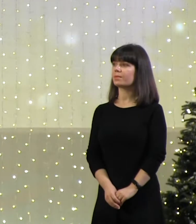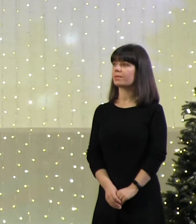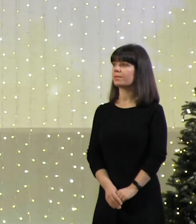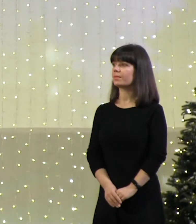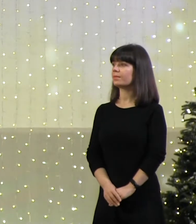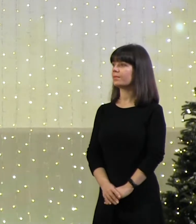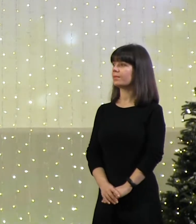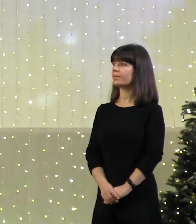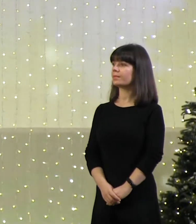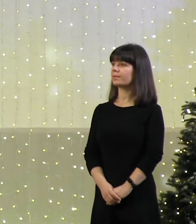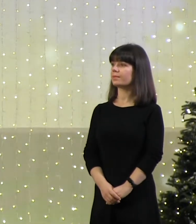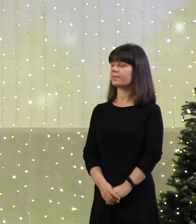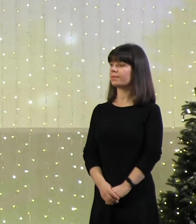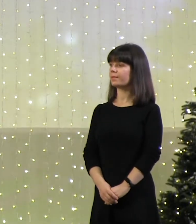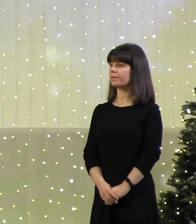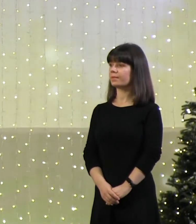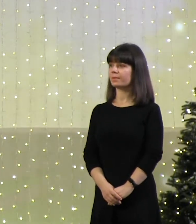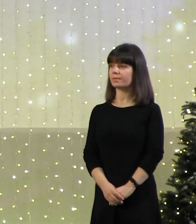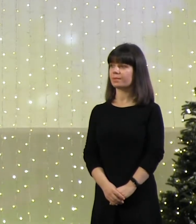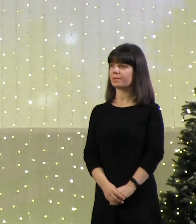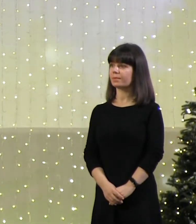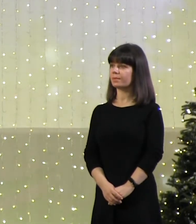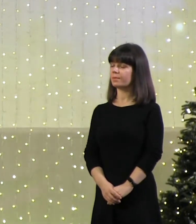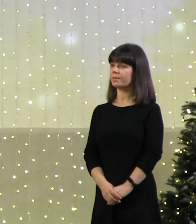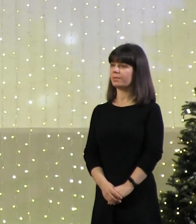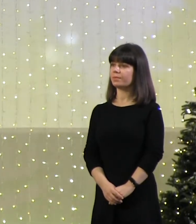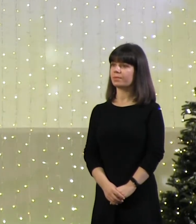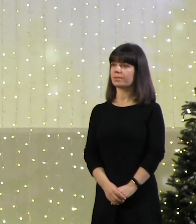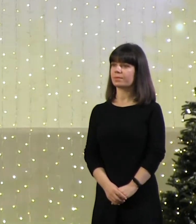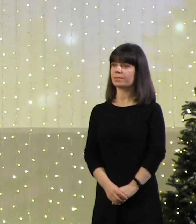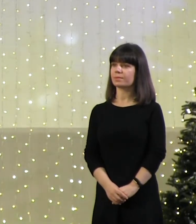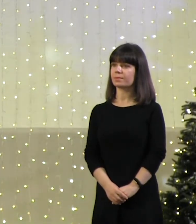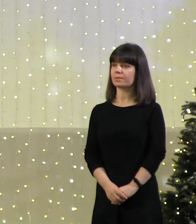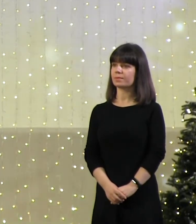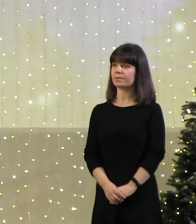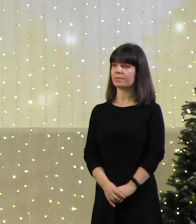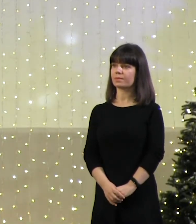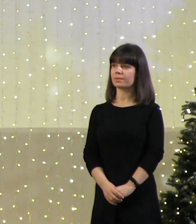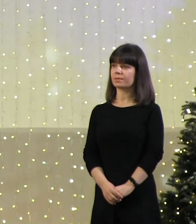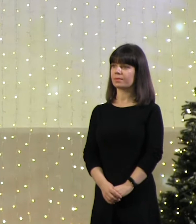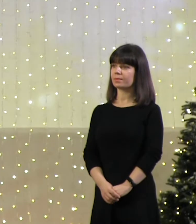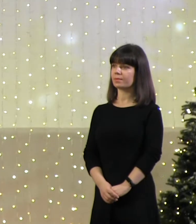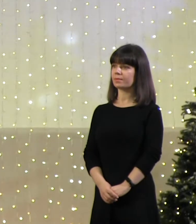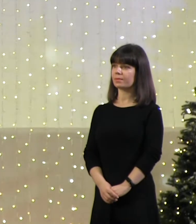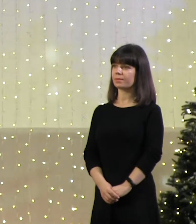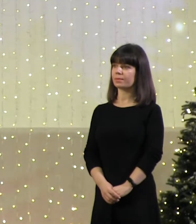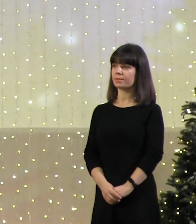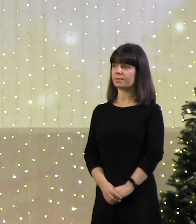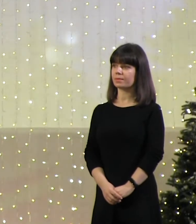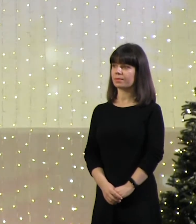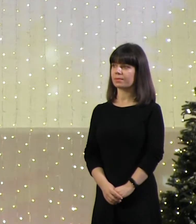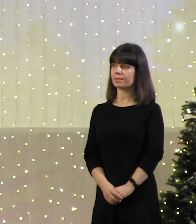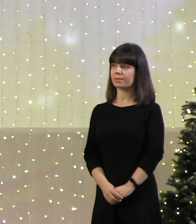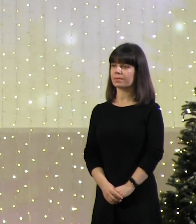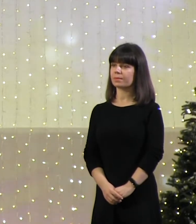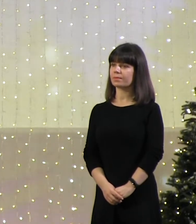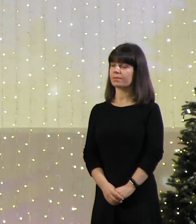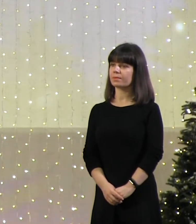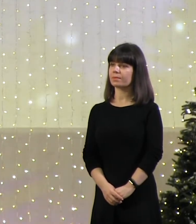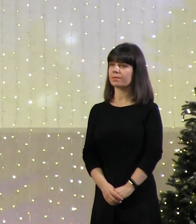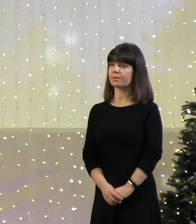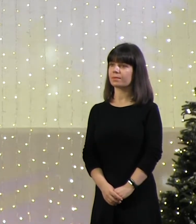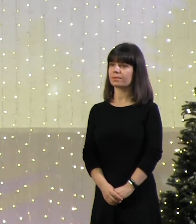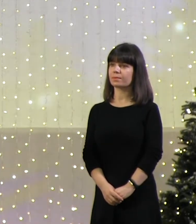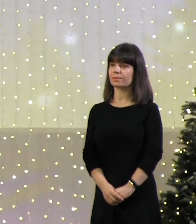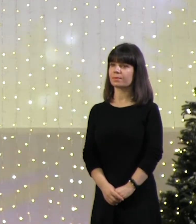говорить о природе Слова. Как вообще Слово появилось вообще в нашем понимании,